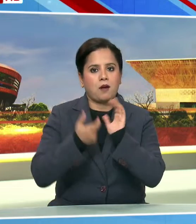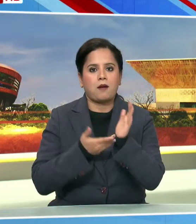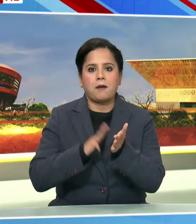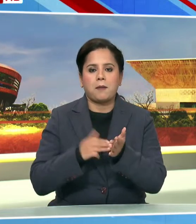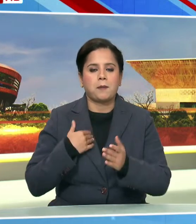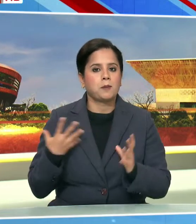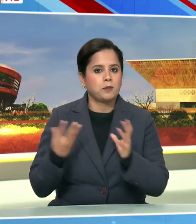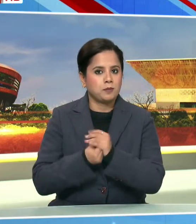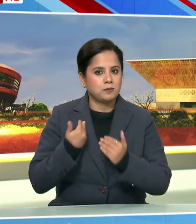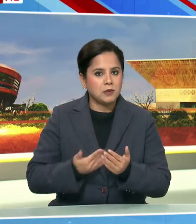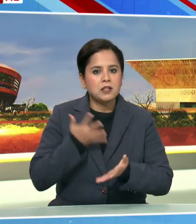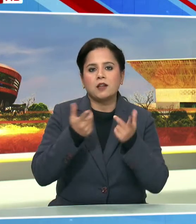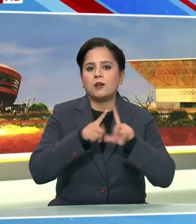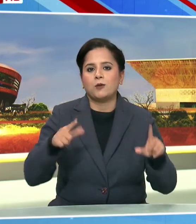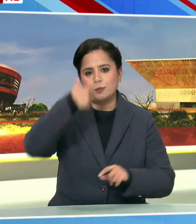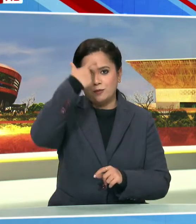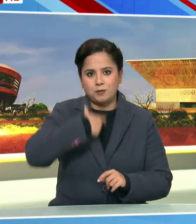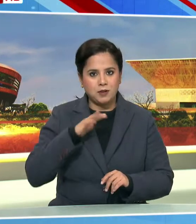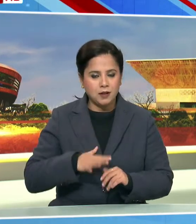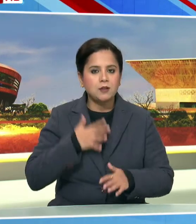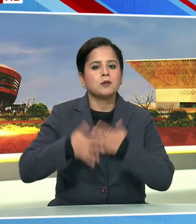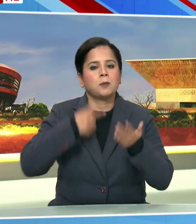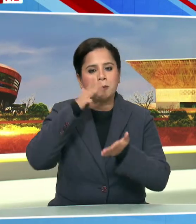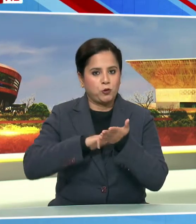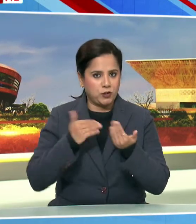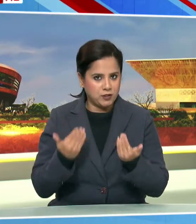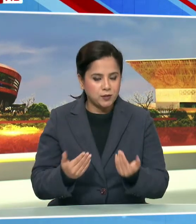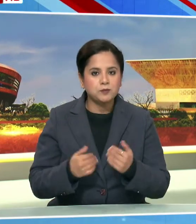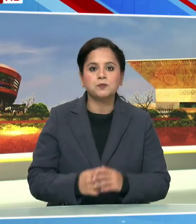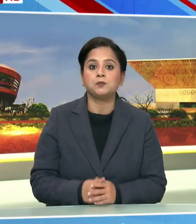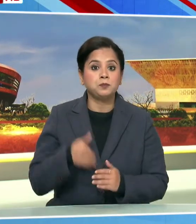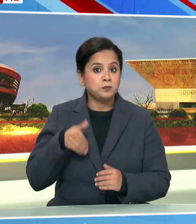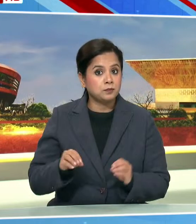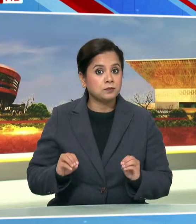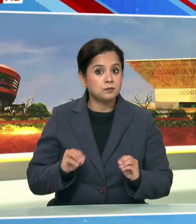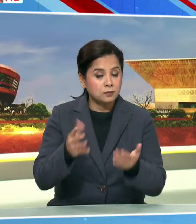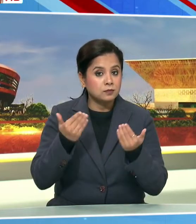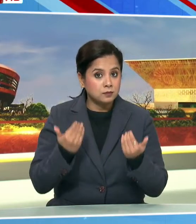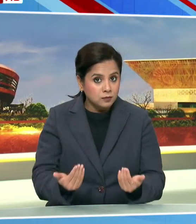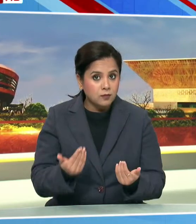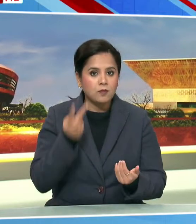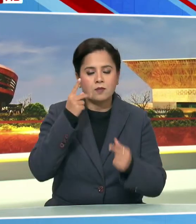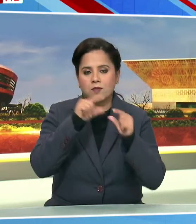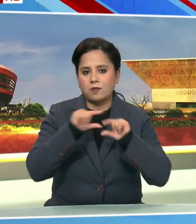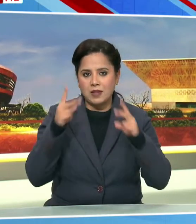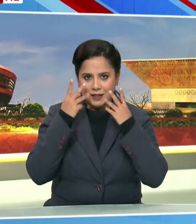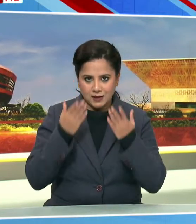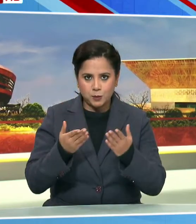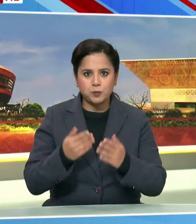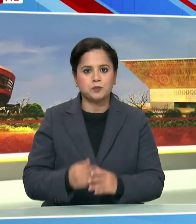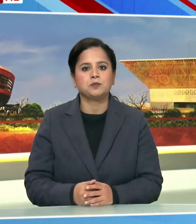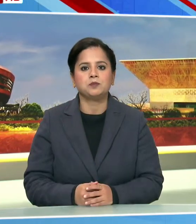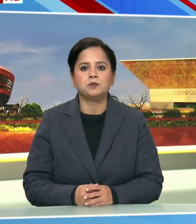मेरे साथ हमारी संकितिक भाषा की सहयोगी है मनीशा शर्मा शुर्वात करते हैं सुर्खियों के साथ